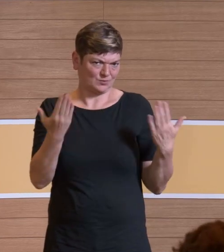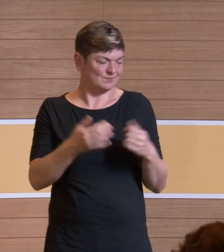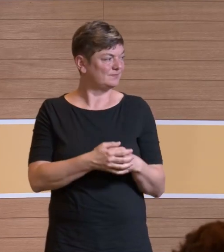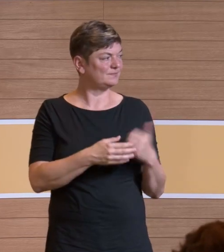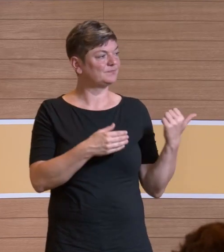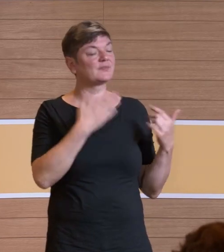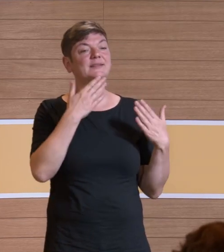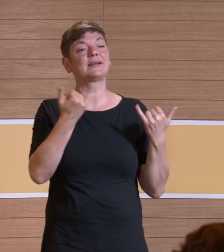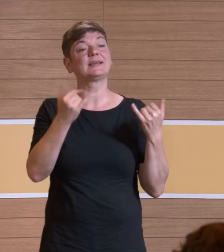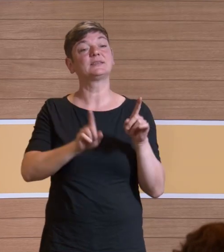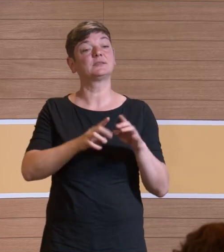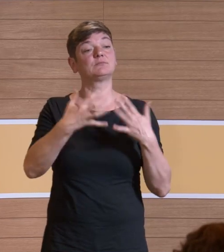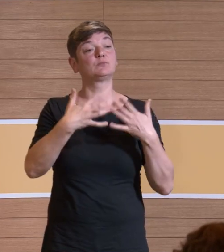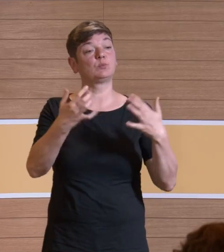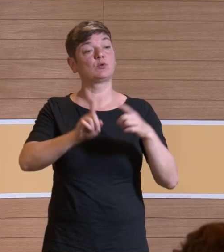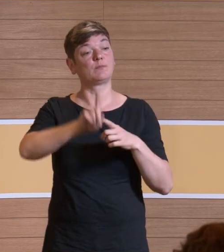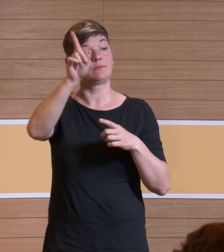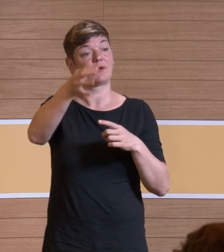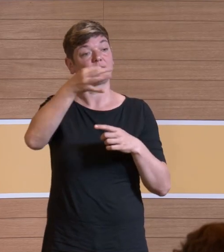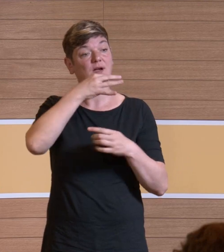Jetzt sehe ich doch noch eine Frage, die wir gerne noch nehmen.